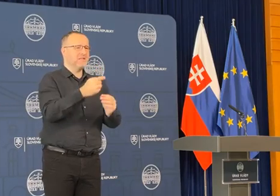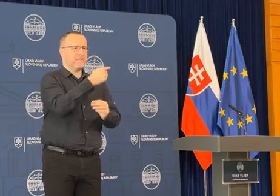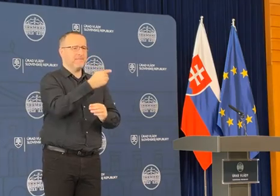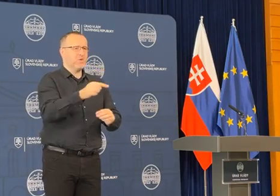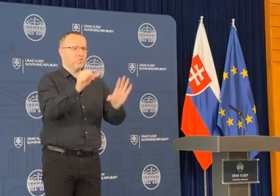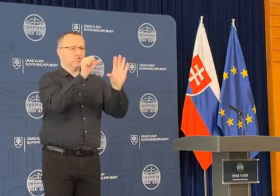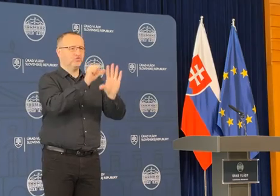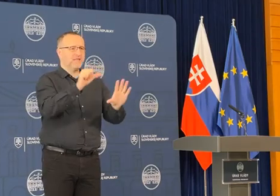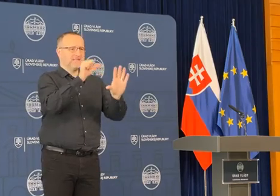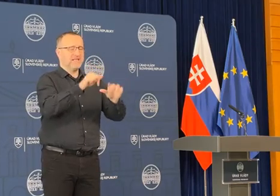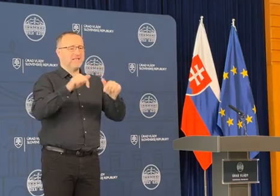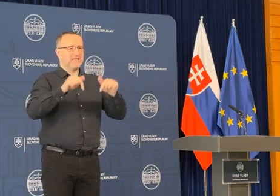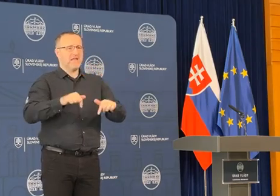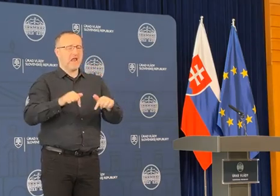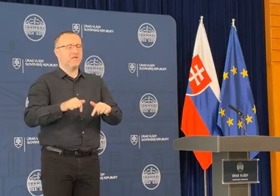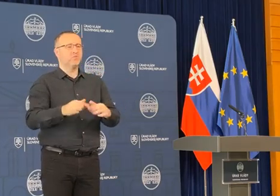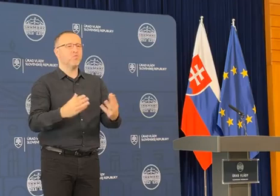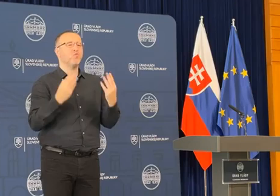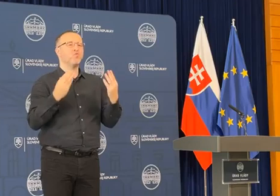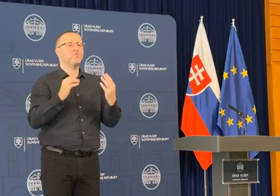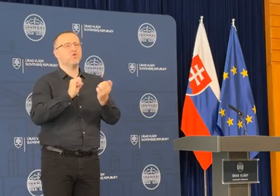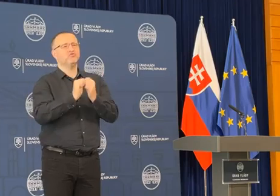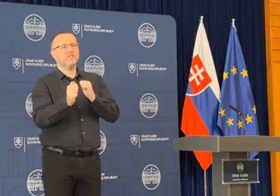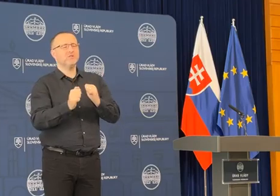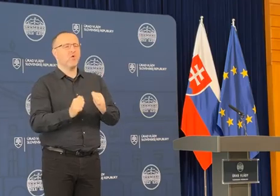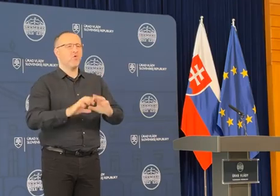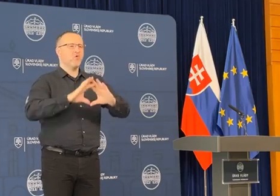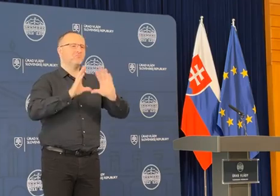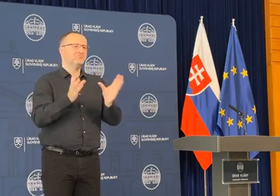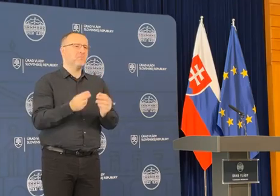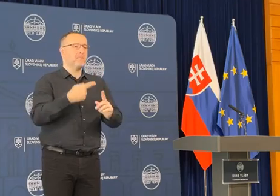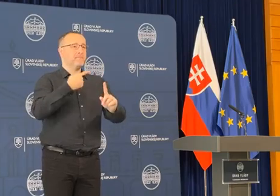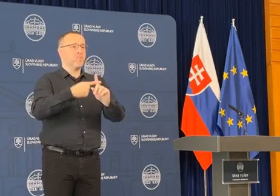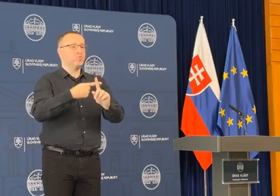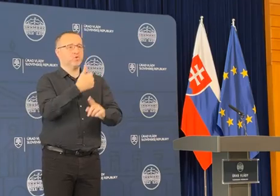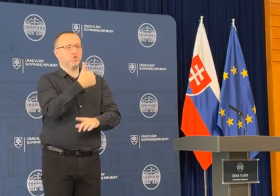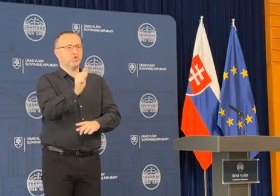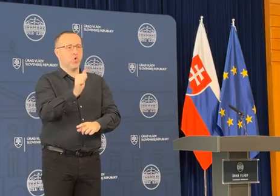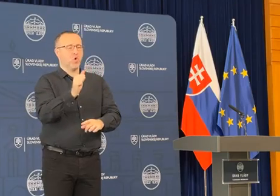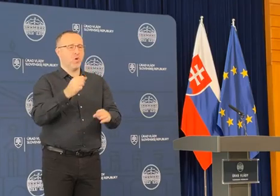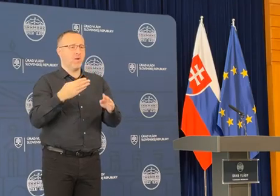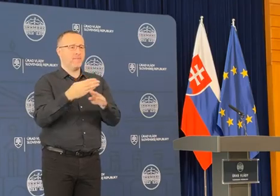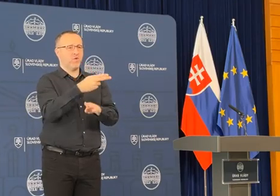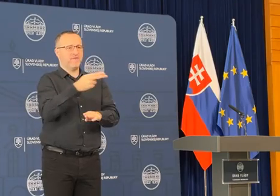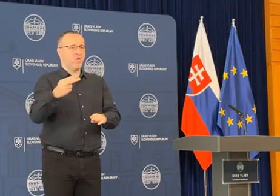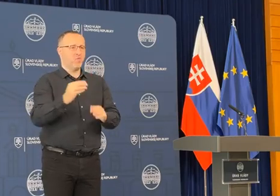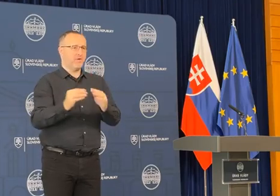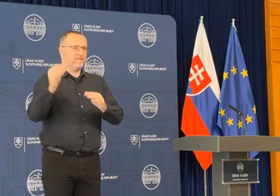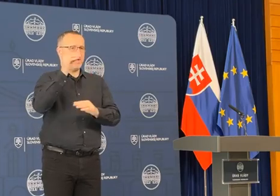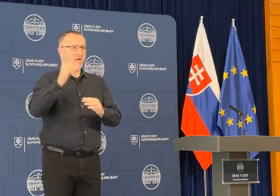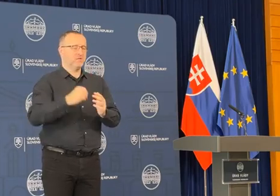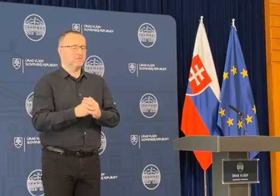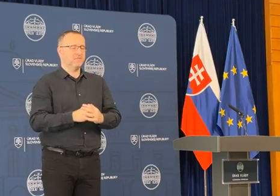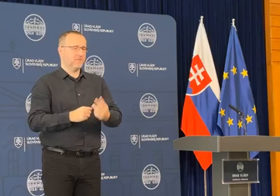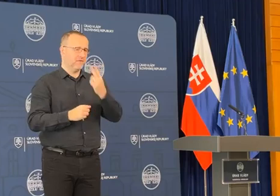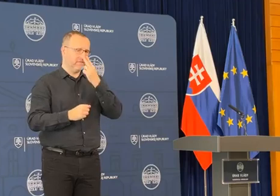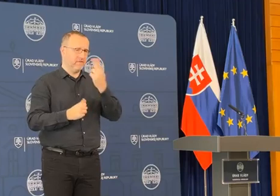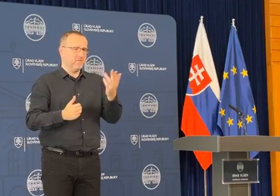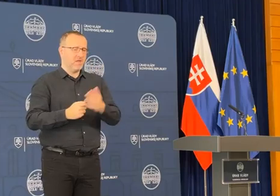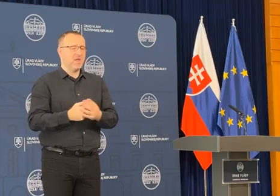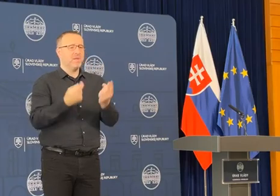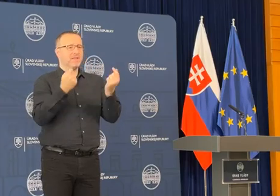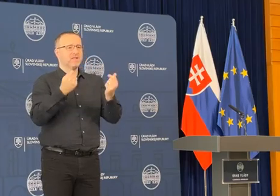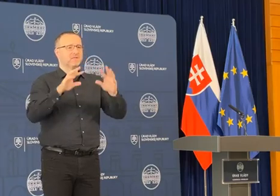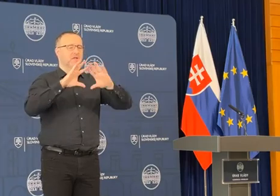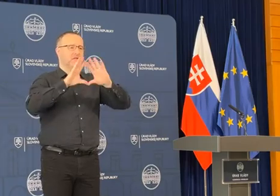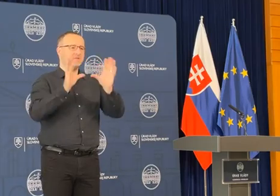60, sú dnes v hrubých číslach, čiže v agregovaných číslach, plus 100. Takže vidíme, že tie peniaze v